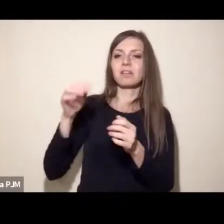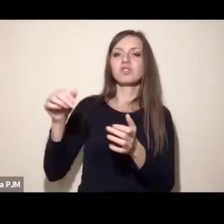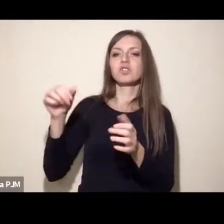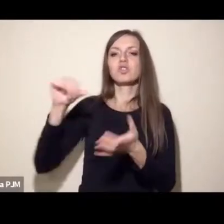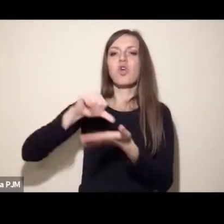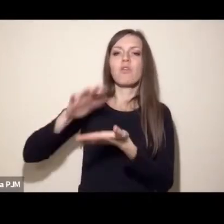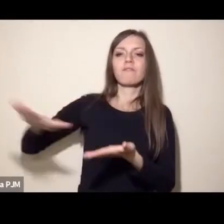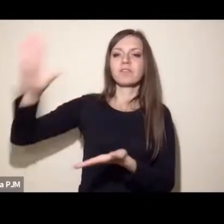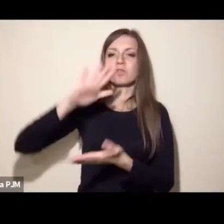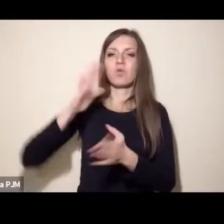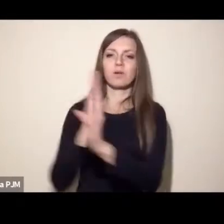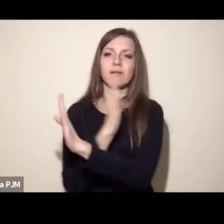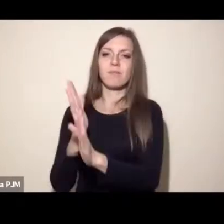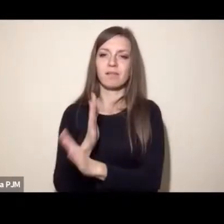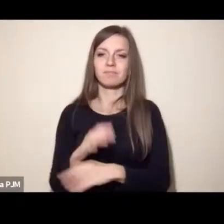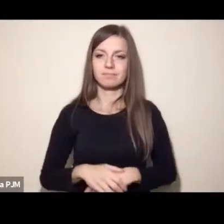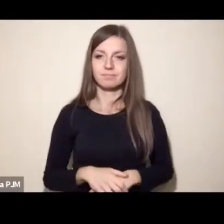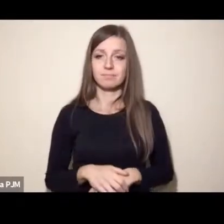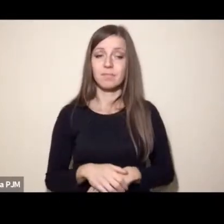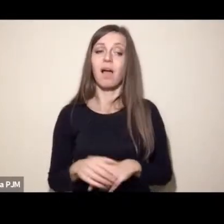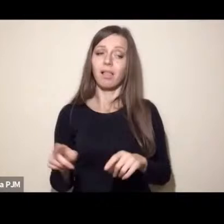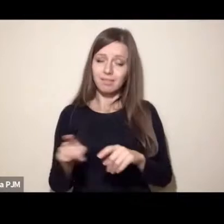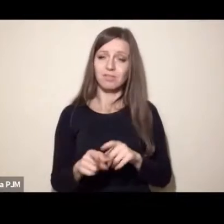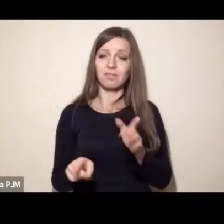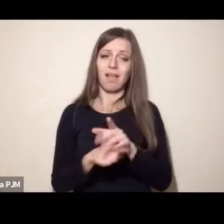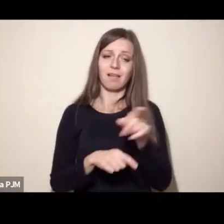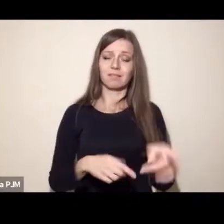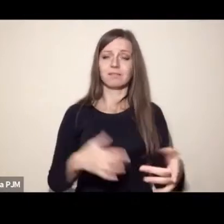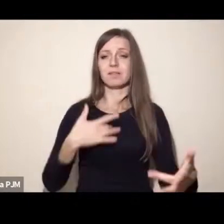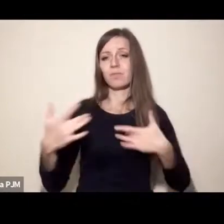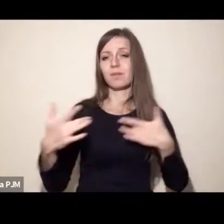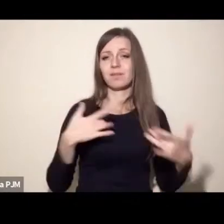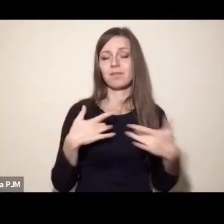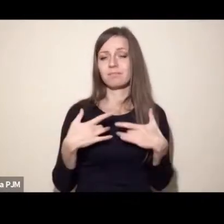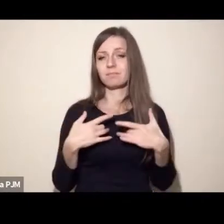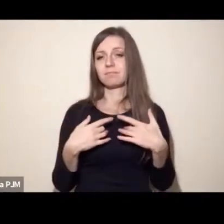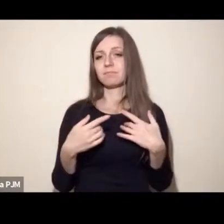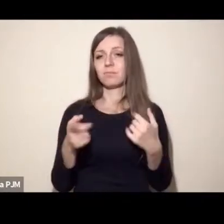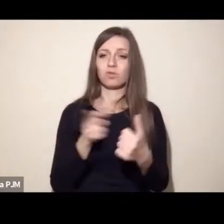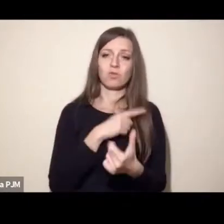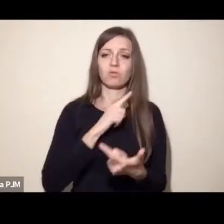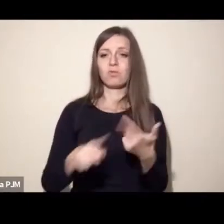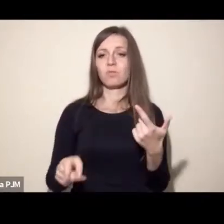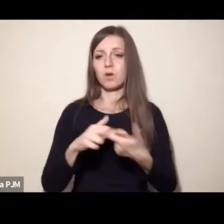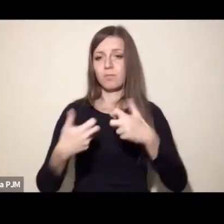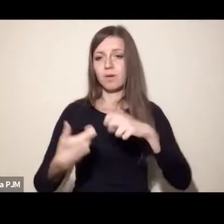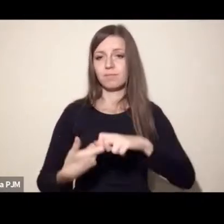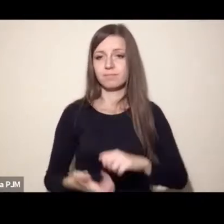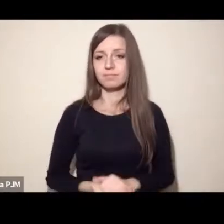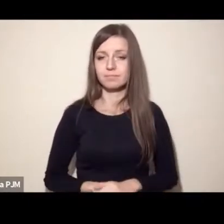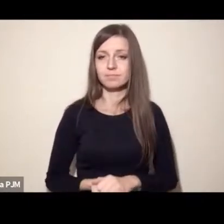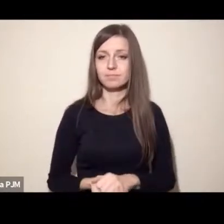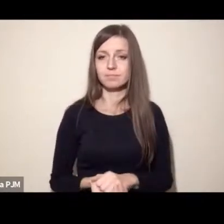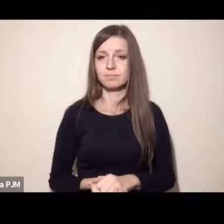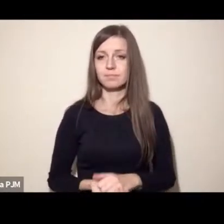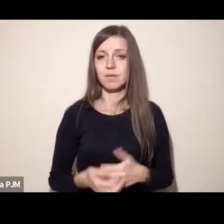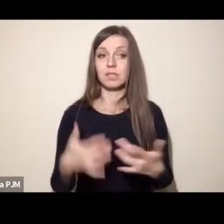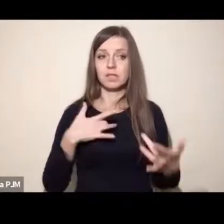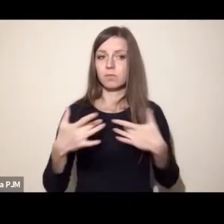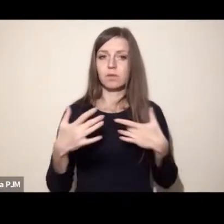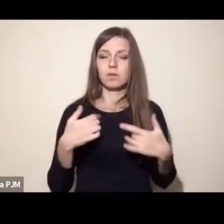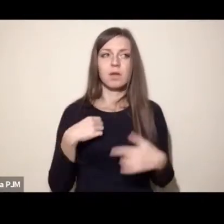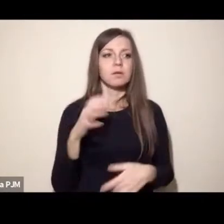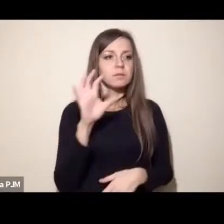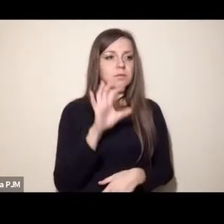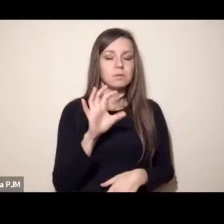mówiąc tutaj o cierpieniu, jakie wywołują, co też jest dla mnie przerażające,